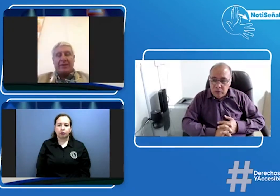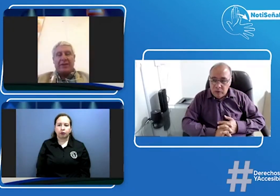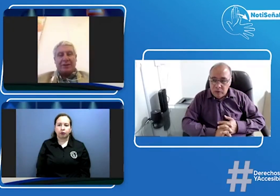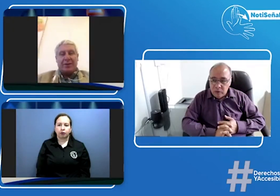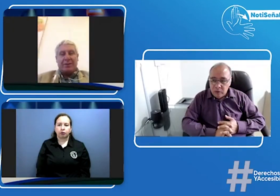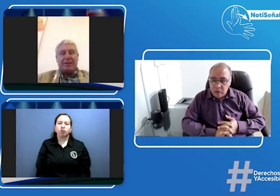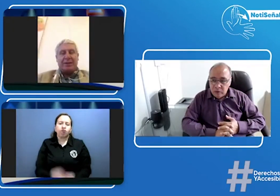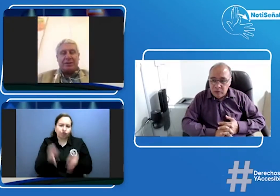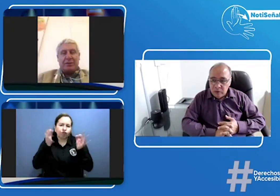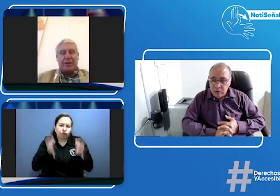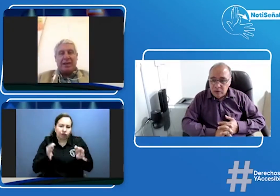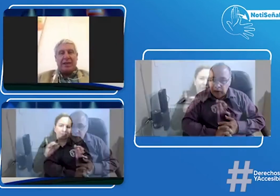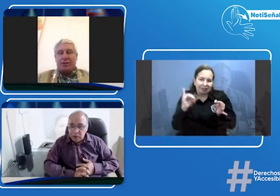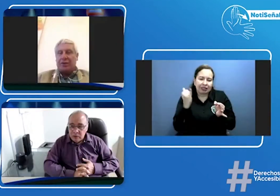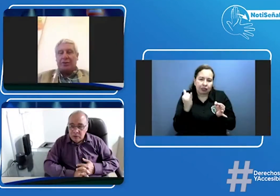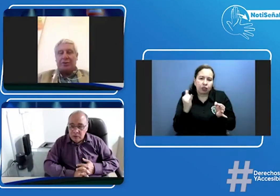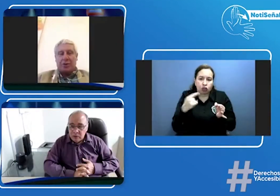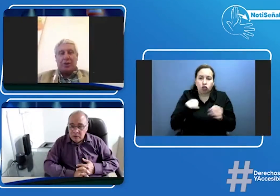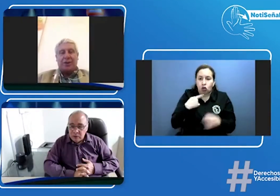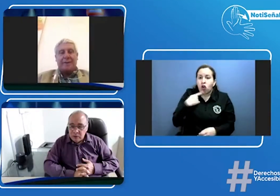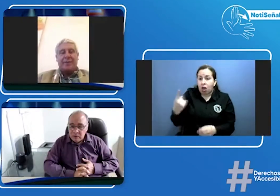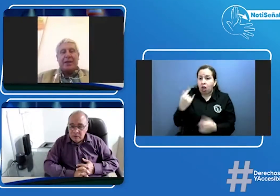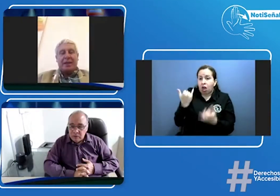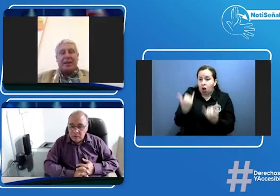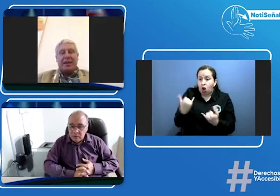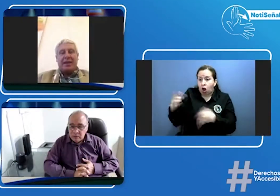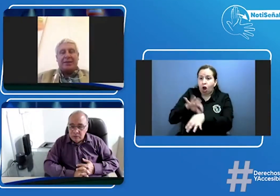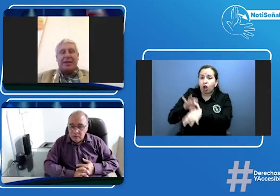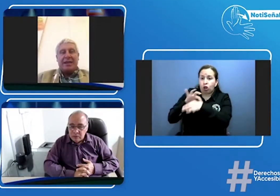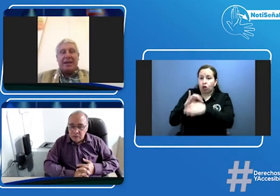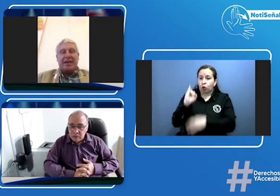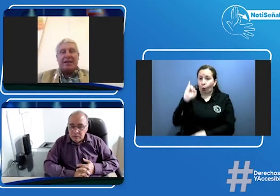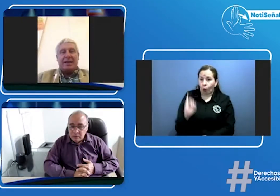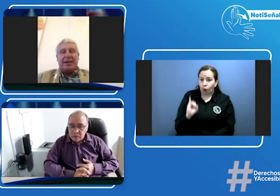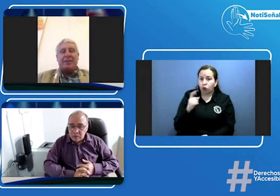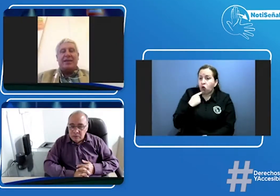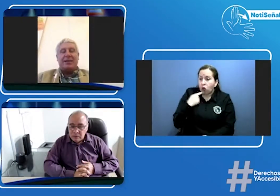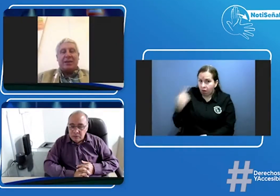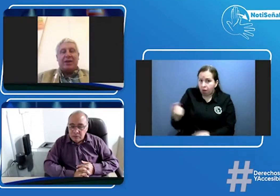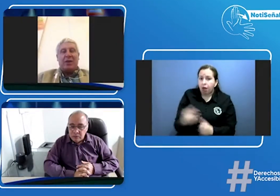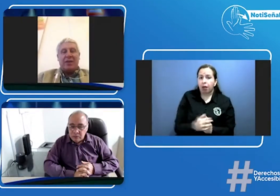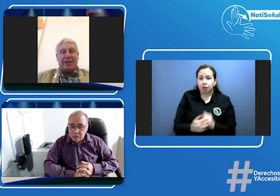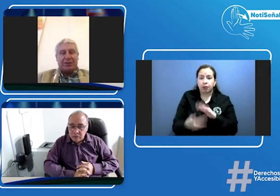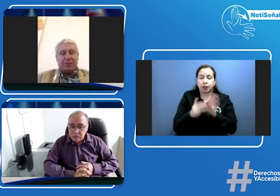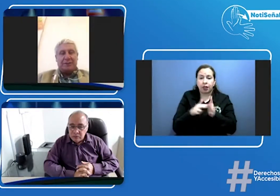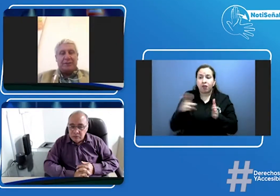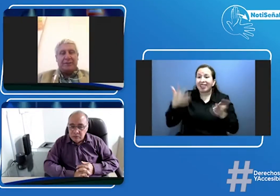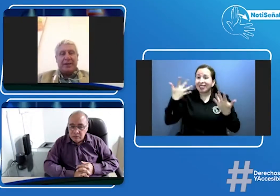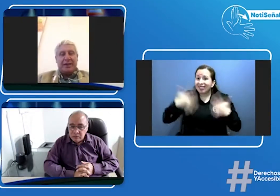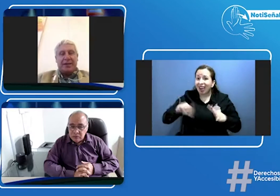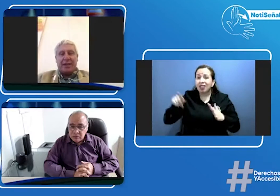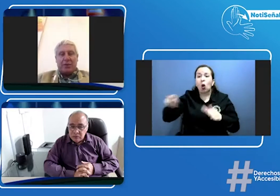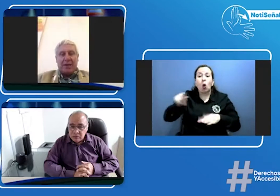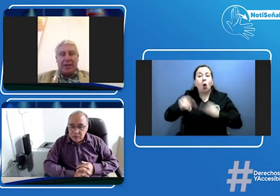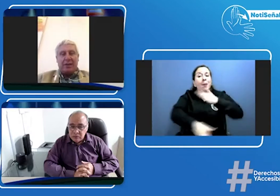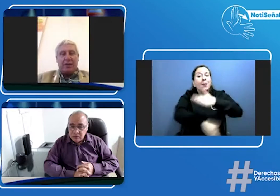efectivamente y eso fue lo que le dije yo a el doctor Lota que tenía el ministerio la obligación de regular o de